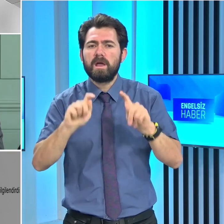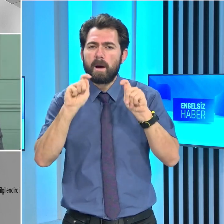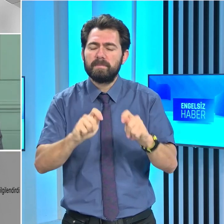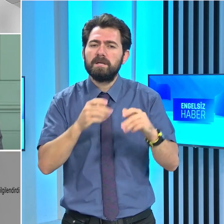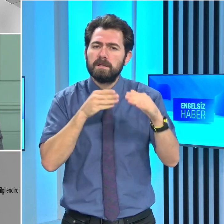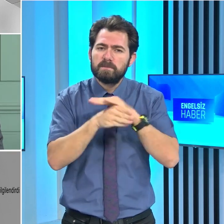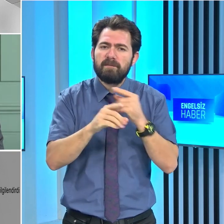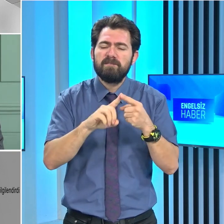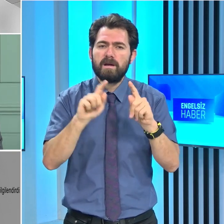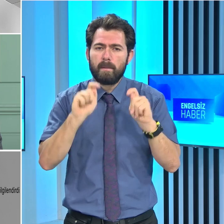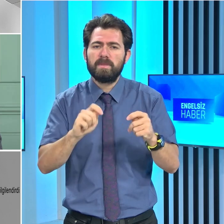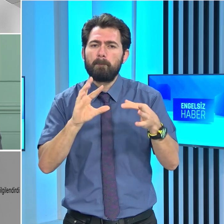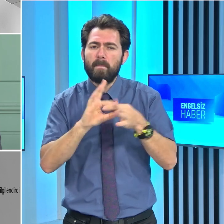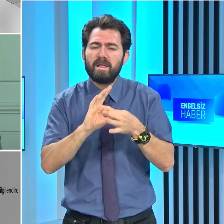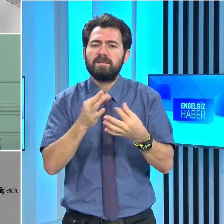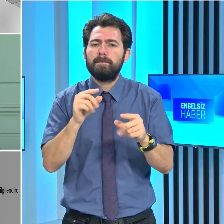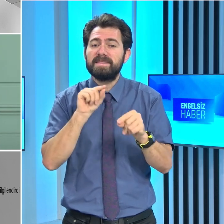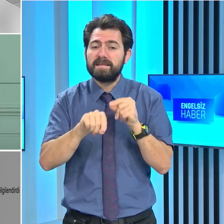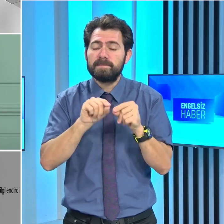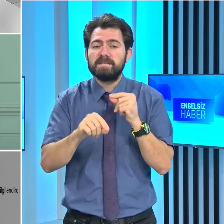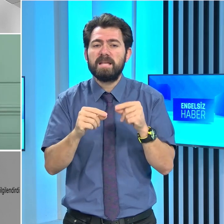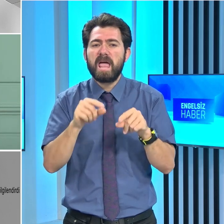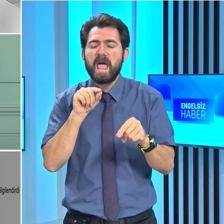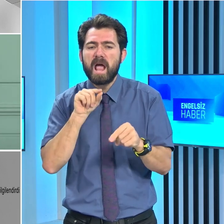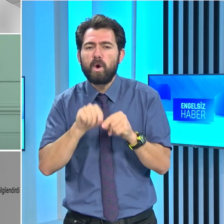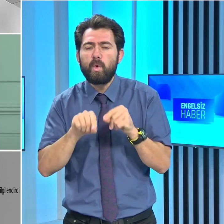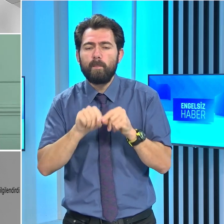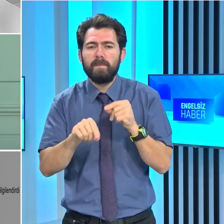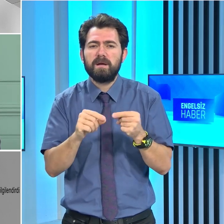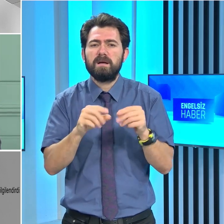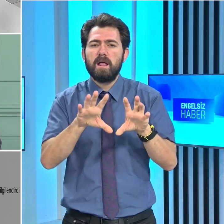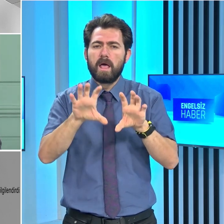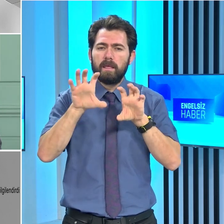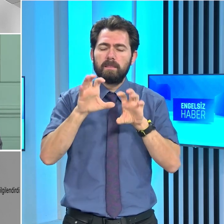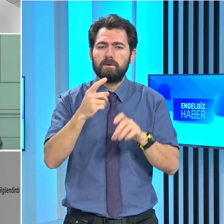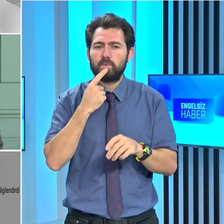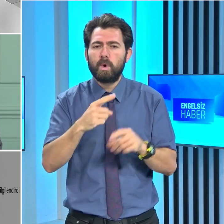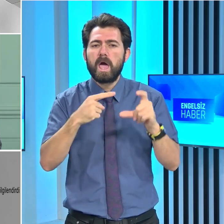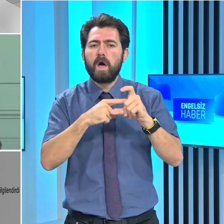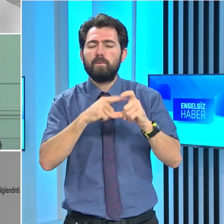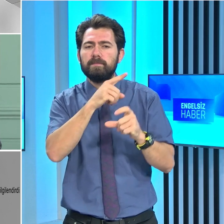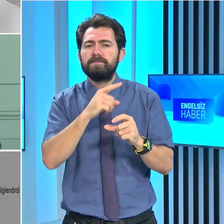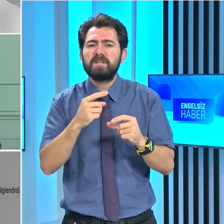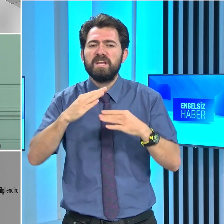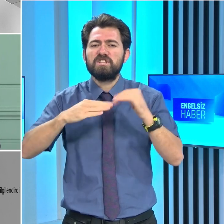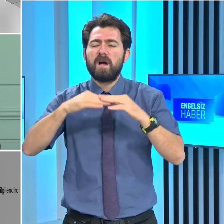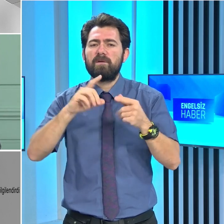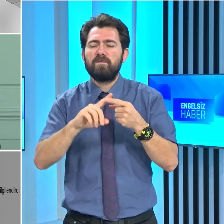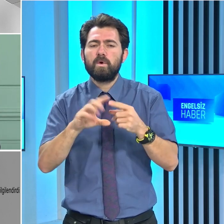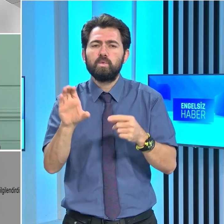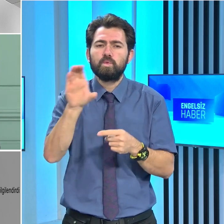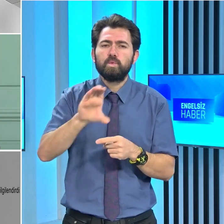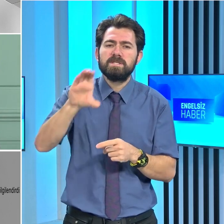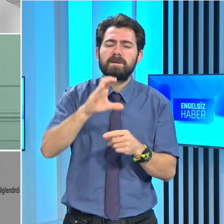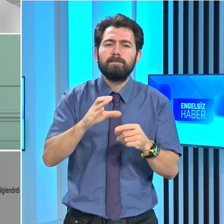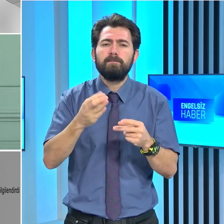kurduğu bağlantıların adanın ekonomisini etkilediğini kaydeden Erhürman, inşaat ve turizm